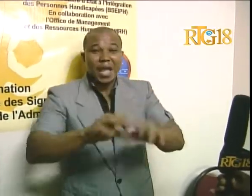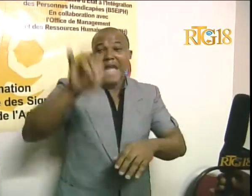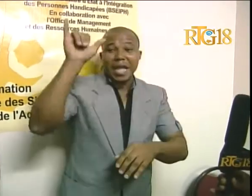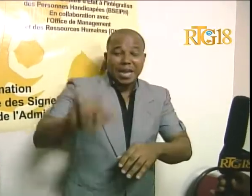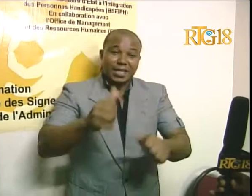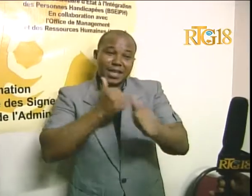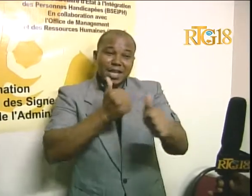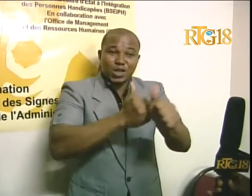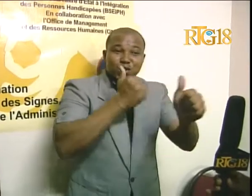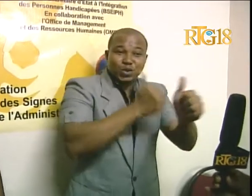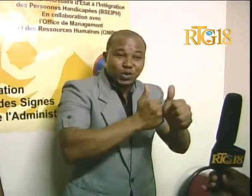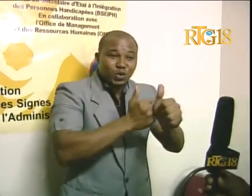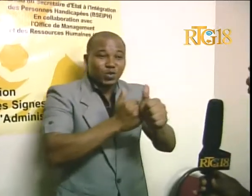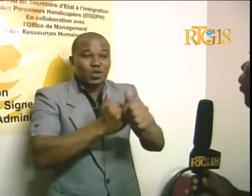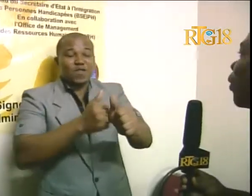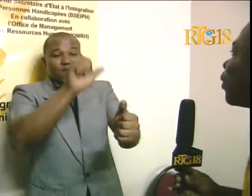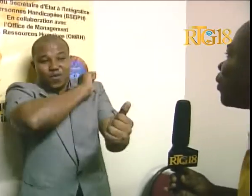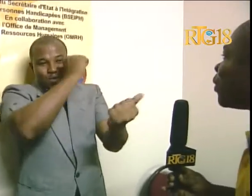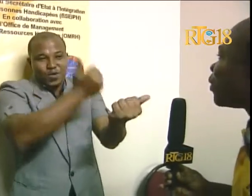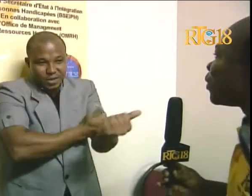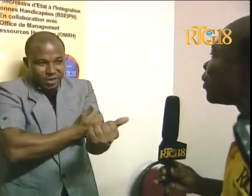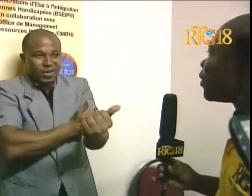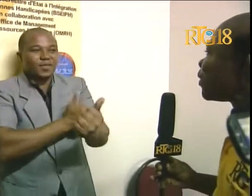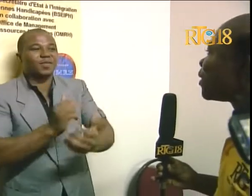rete suiv konsime, autorite yo.